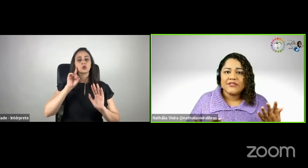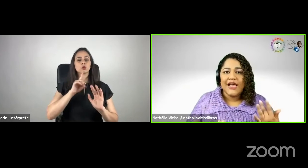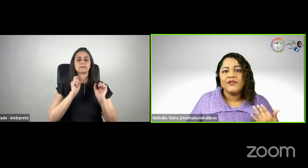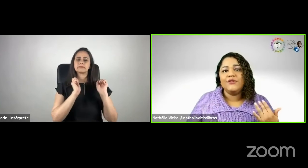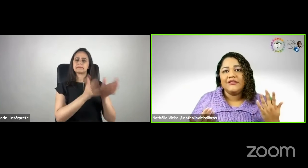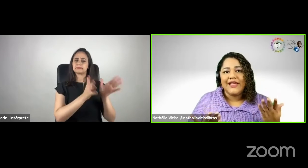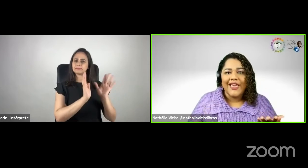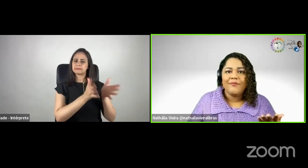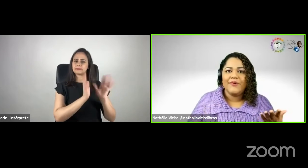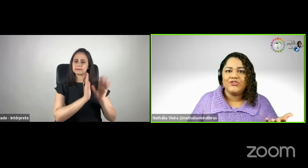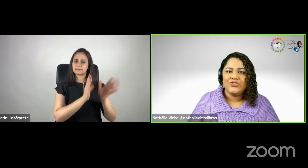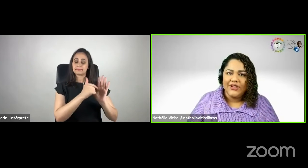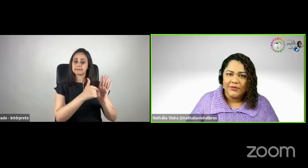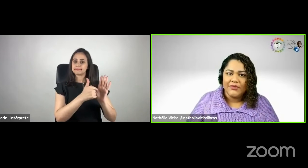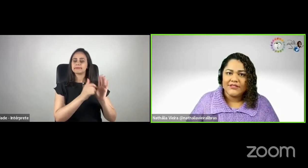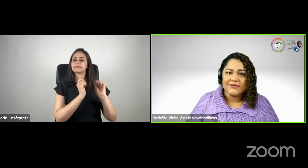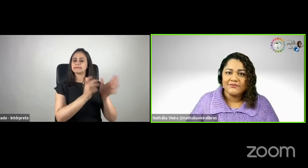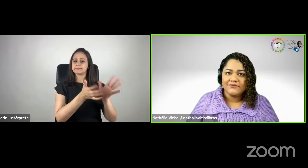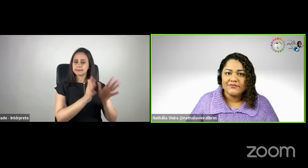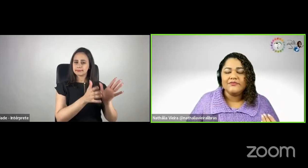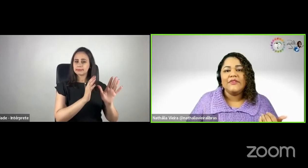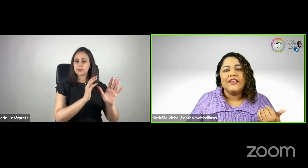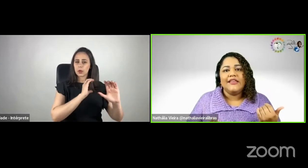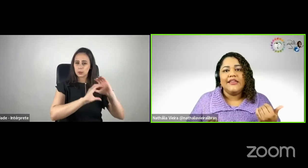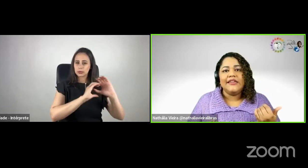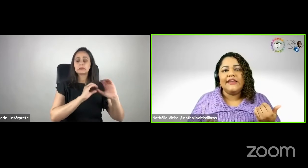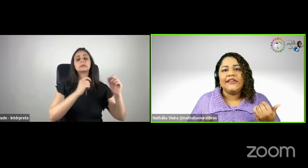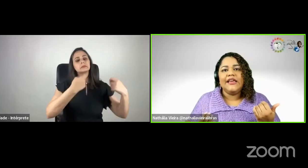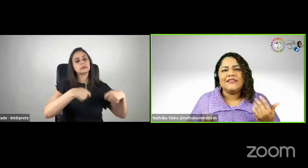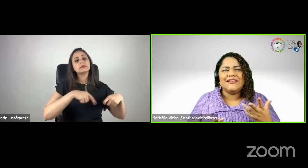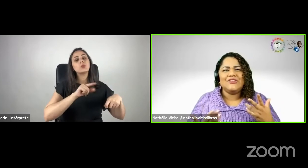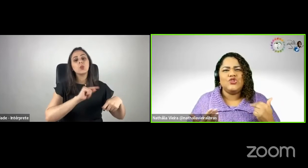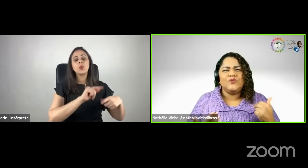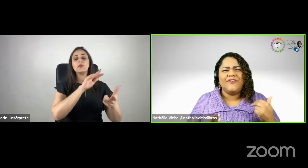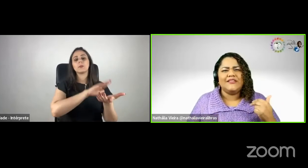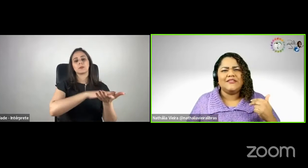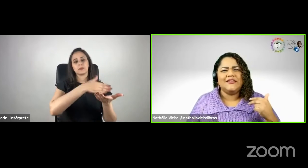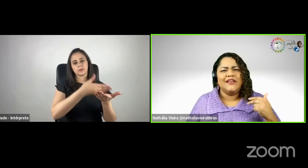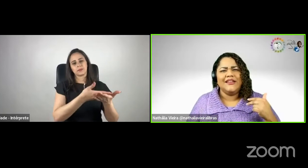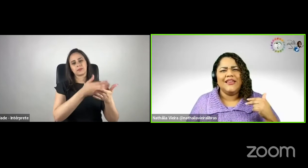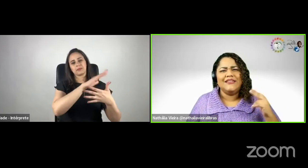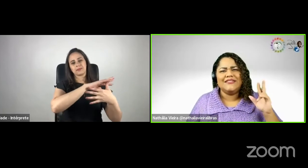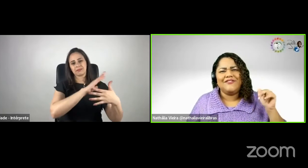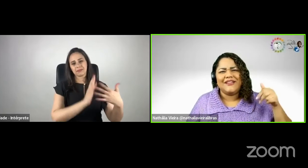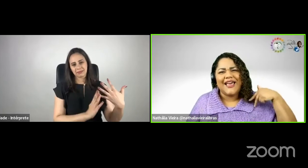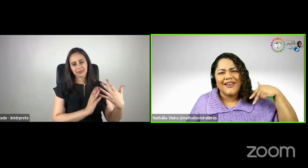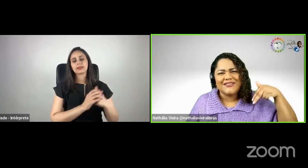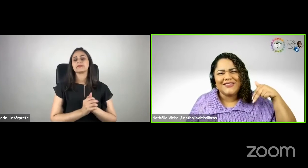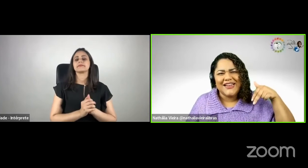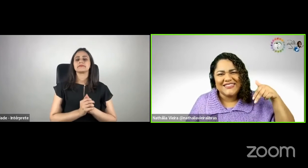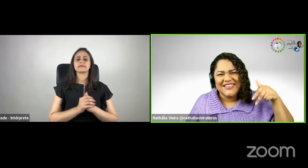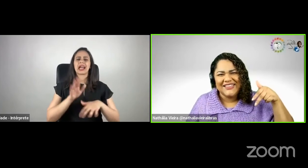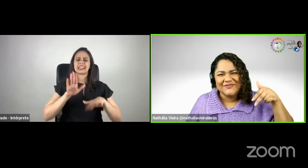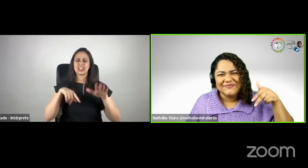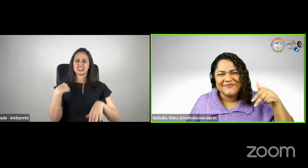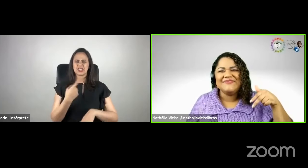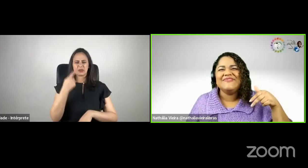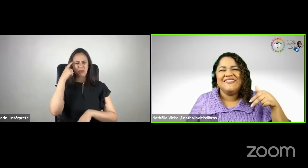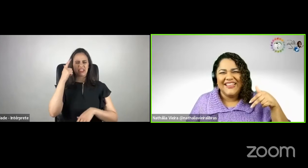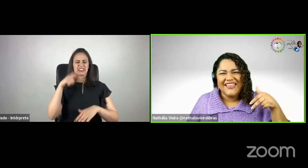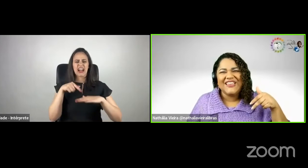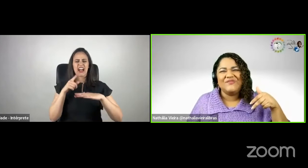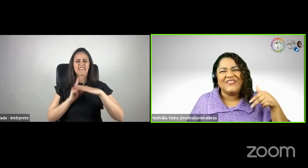ele vai precisar de um intérprete de Libras. E, às vezes, a gente pensa naqueles avatares 3D,